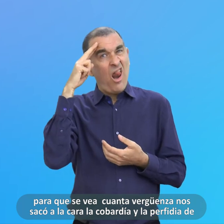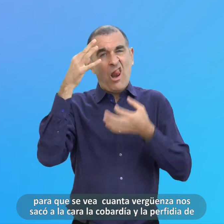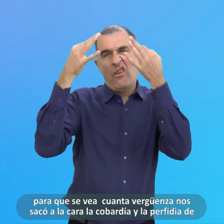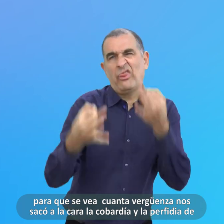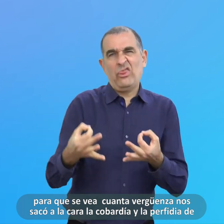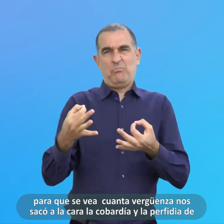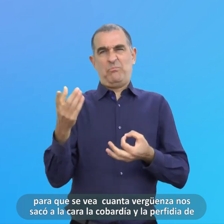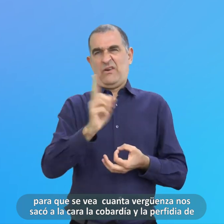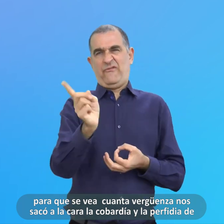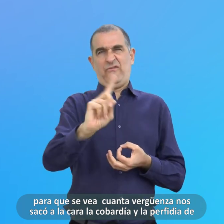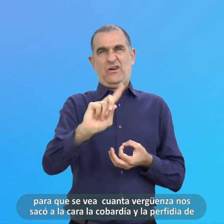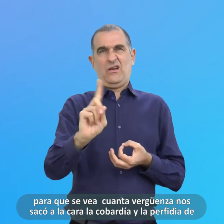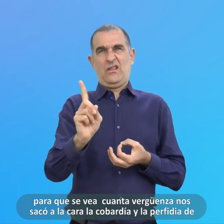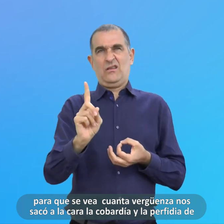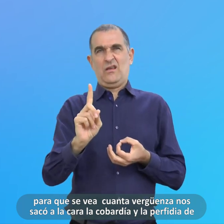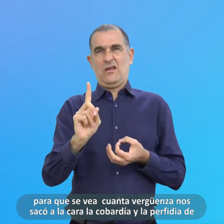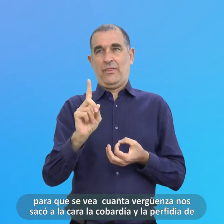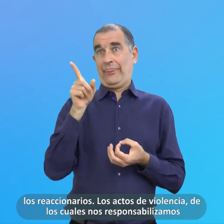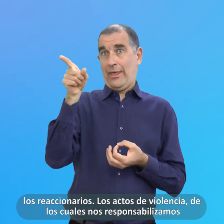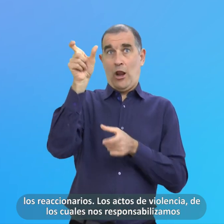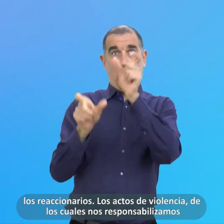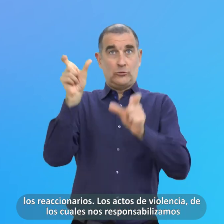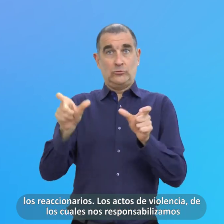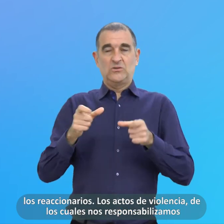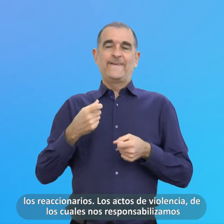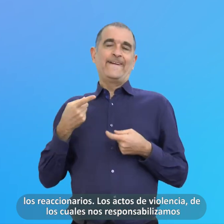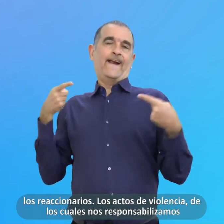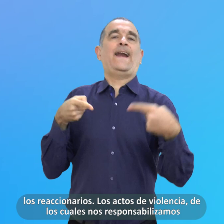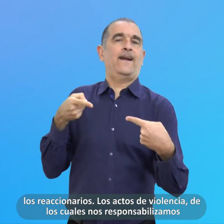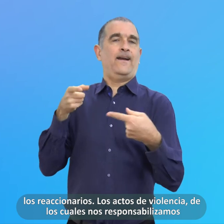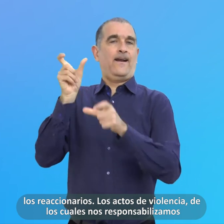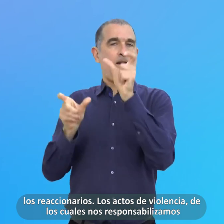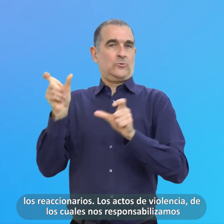La Perfibia De Los Reaccionarios